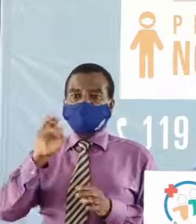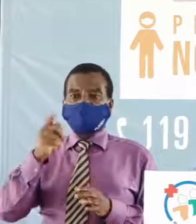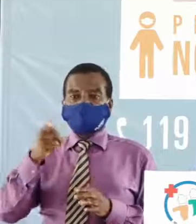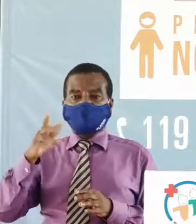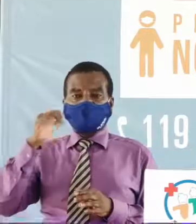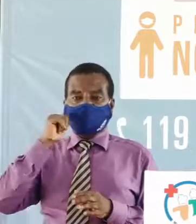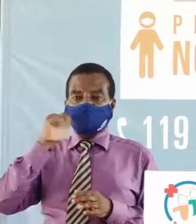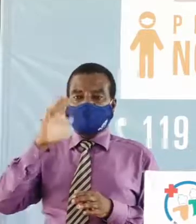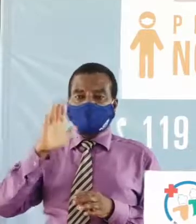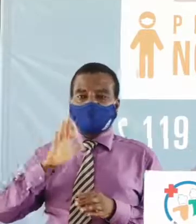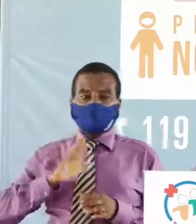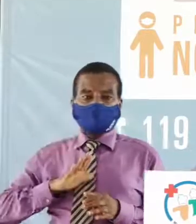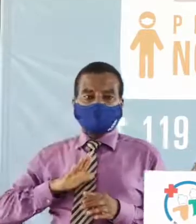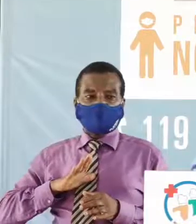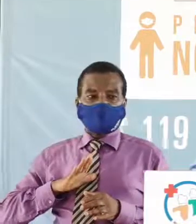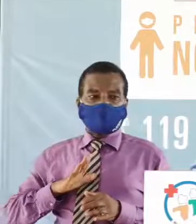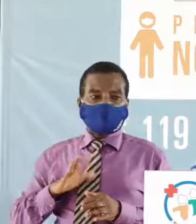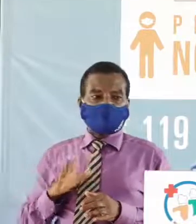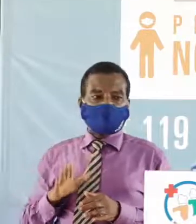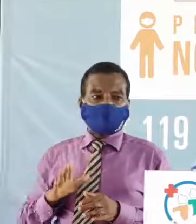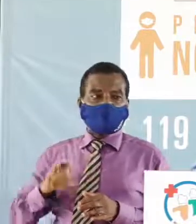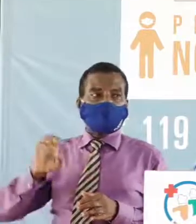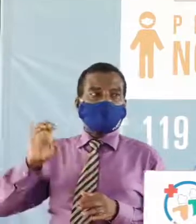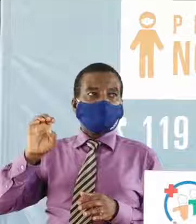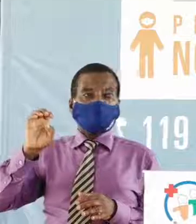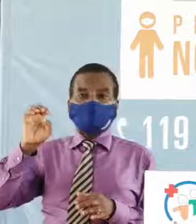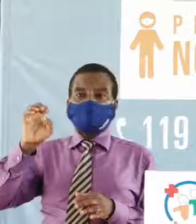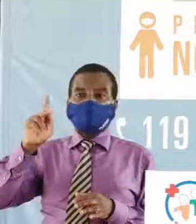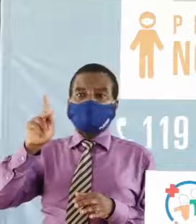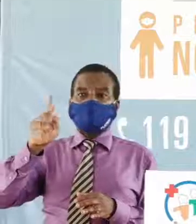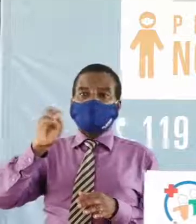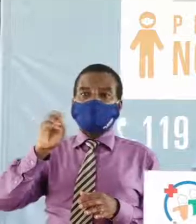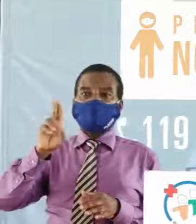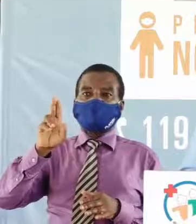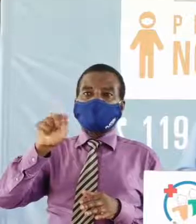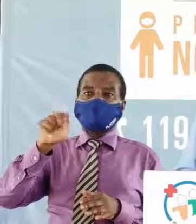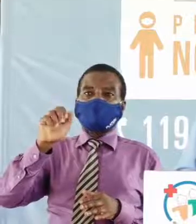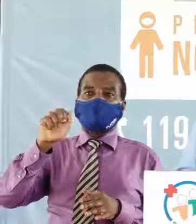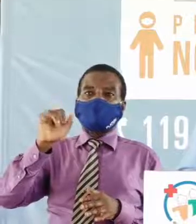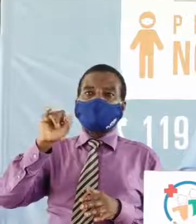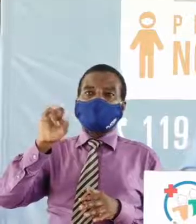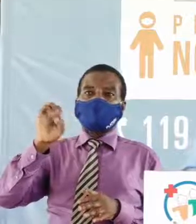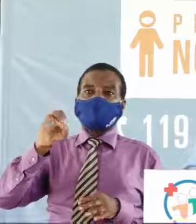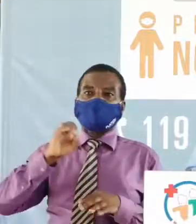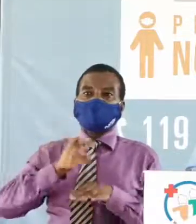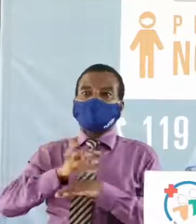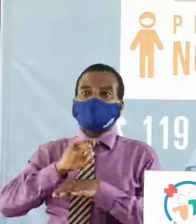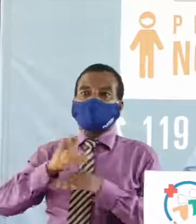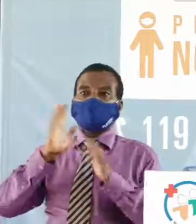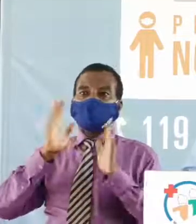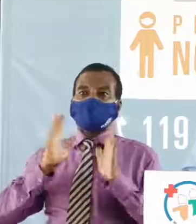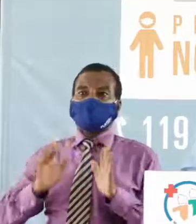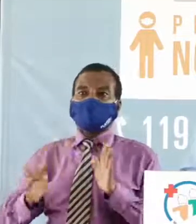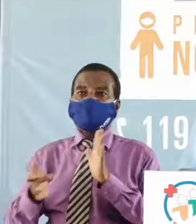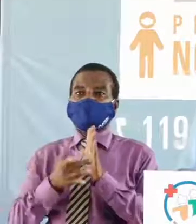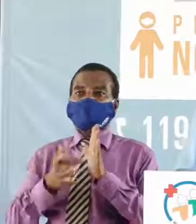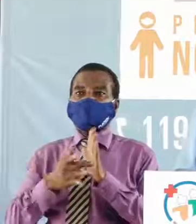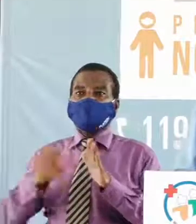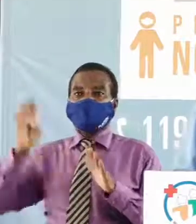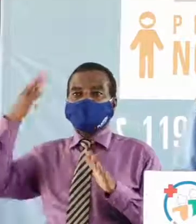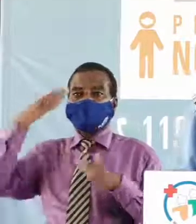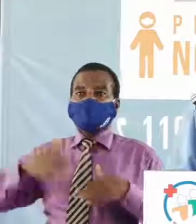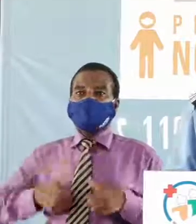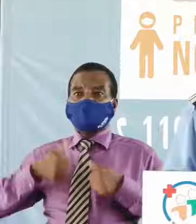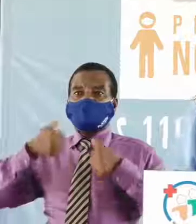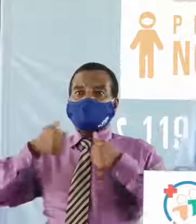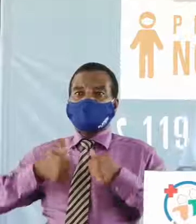madame Edith Kouassi, conseillère technique du ministre de la Santé